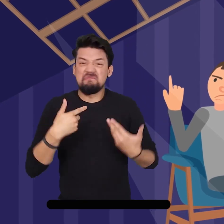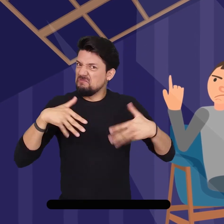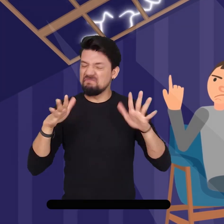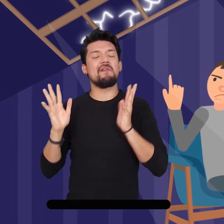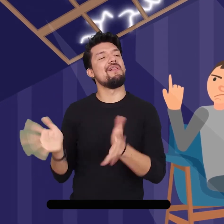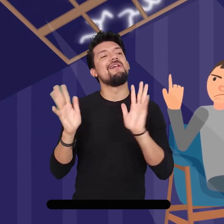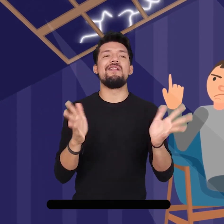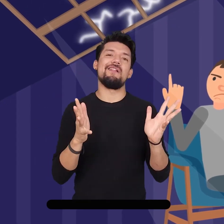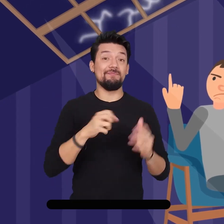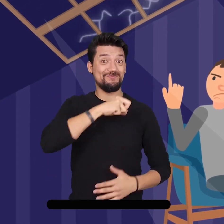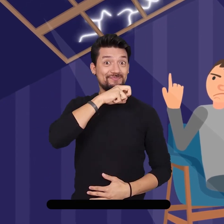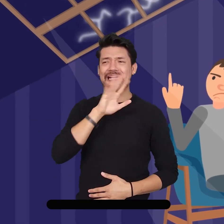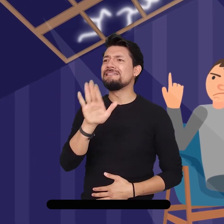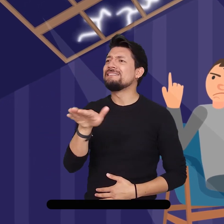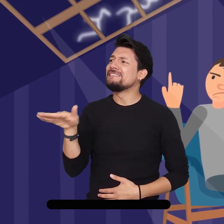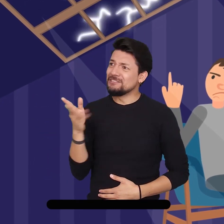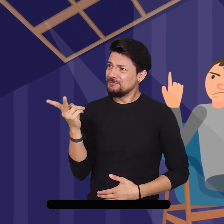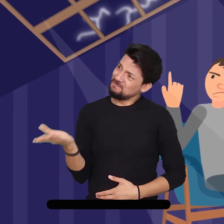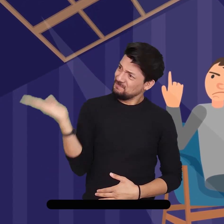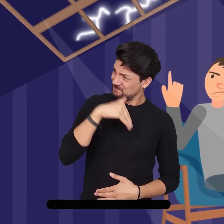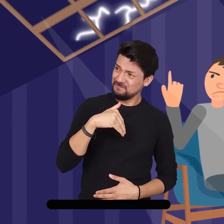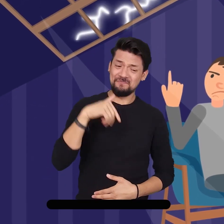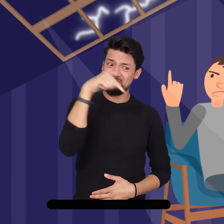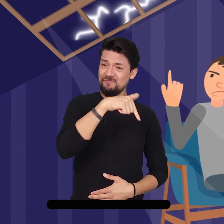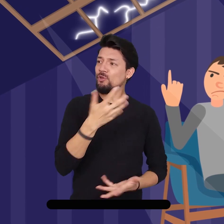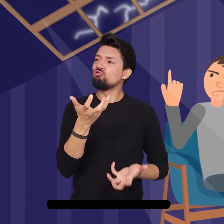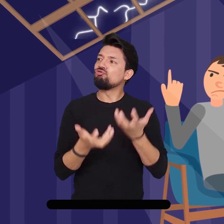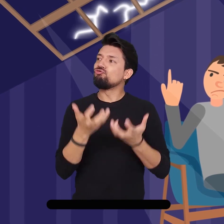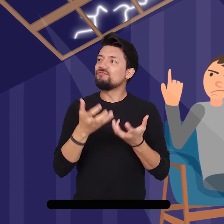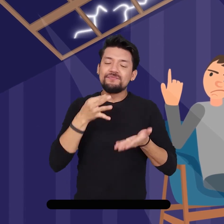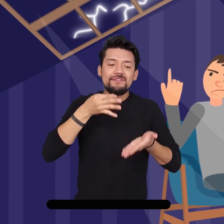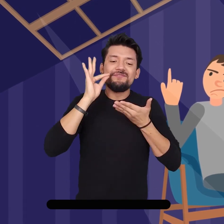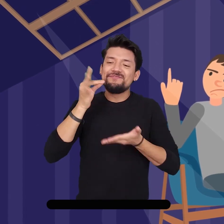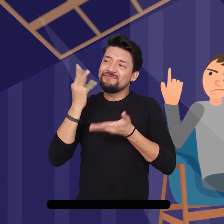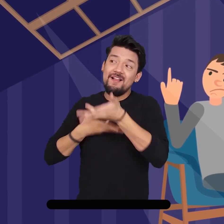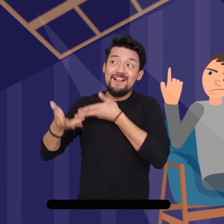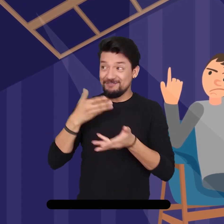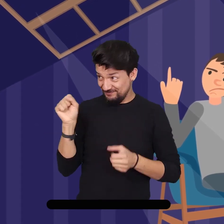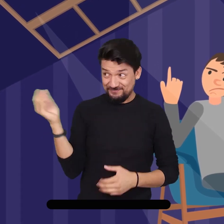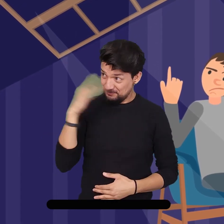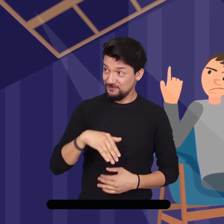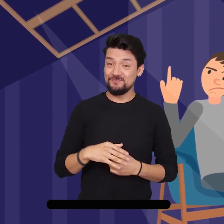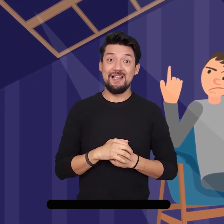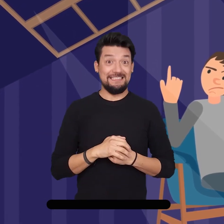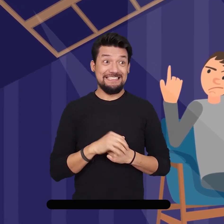dentro de la casa. Josué aceptó y continuaron hablando. Más tarde, Marcela los